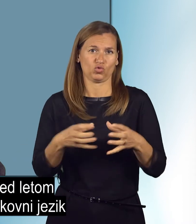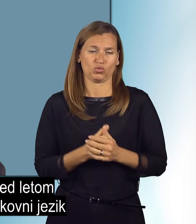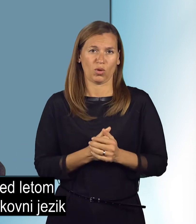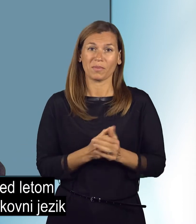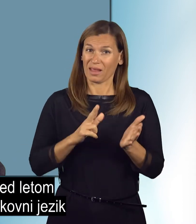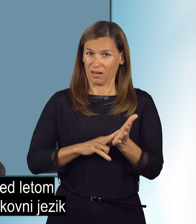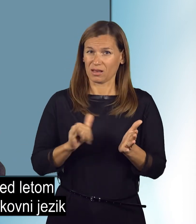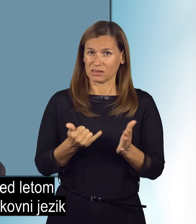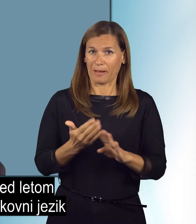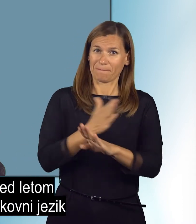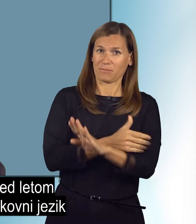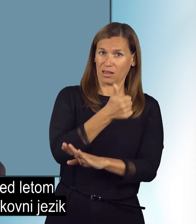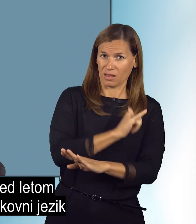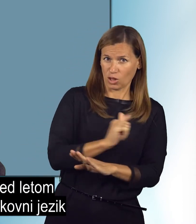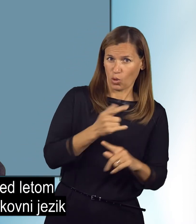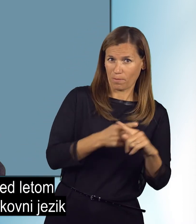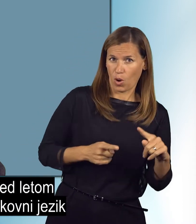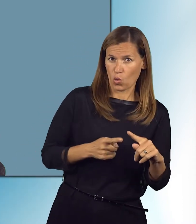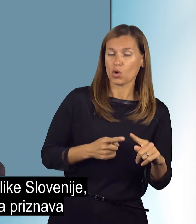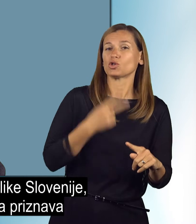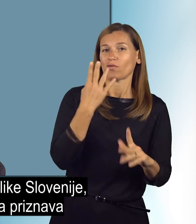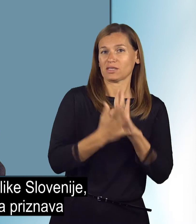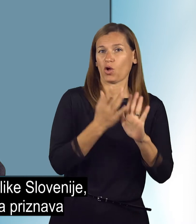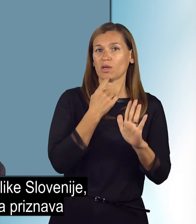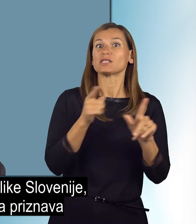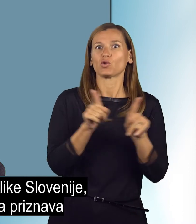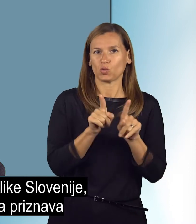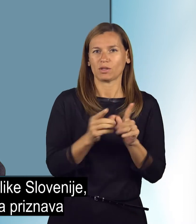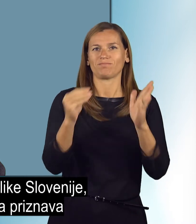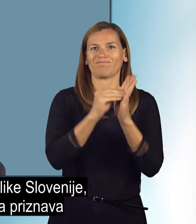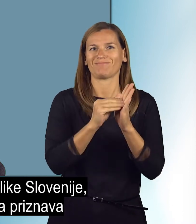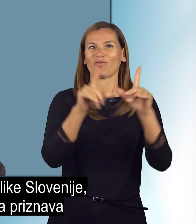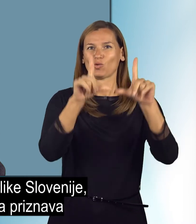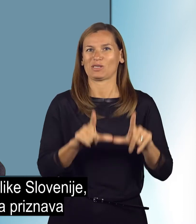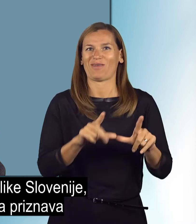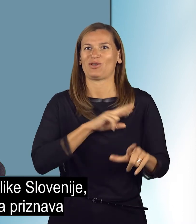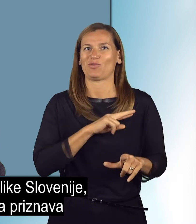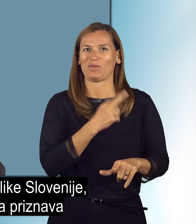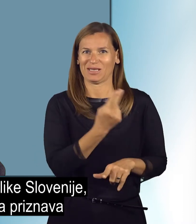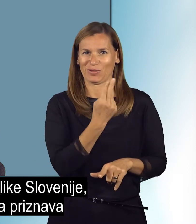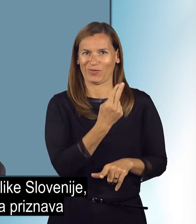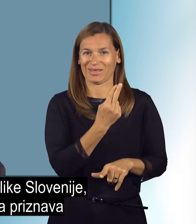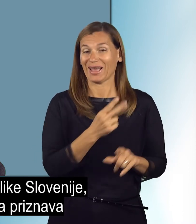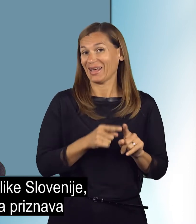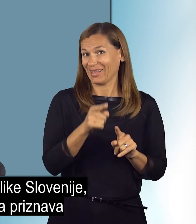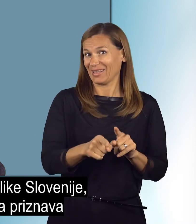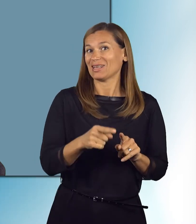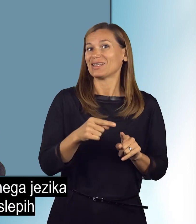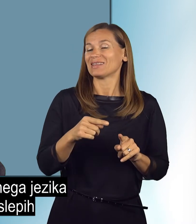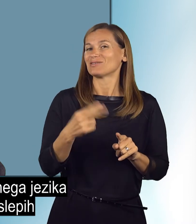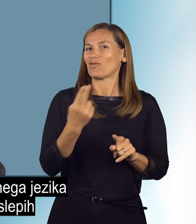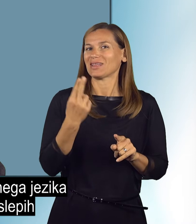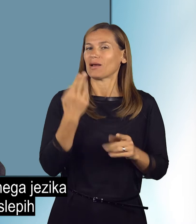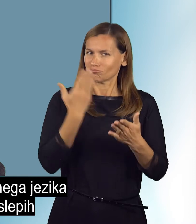da smo pred letom in pol slovenski znakovni jezik upisali v ustavo Republike Slovenije, s čimer naša država priznava